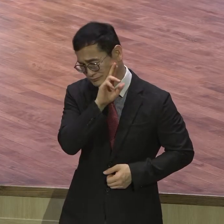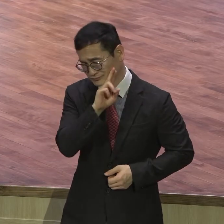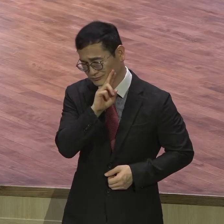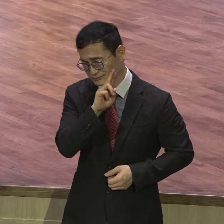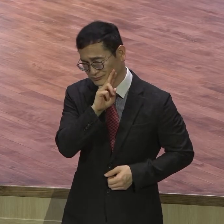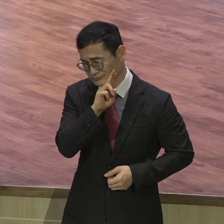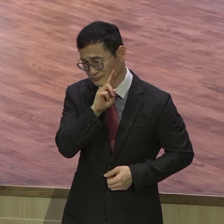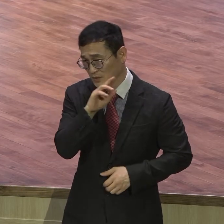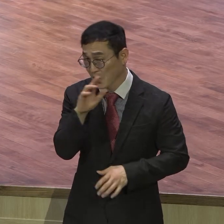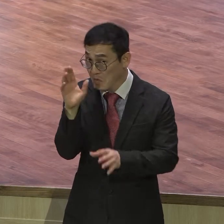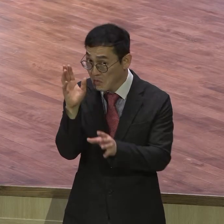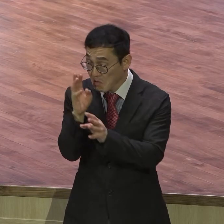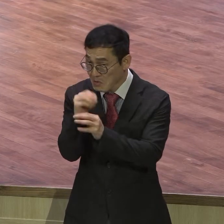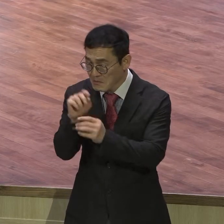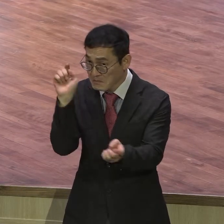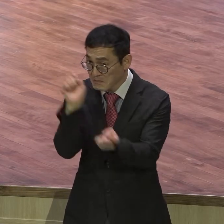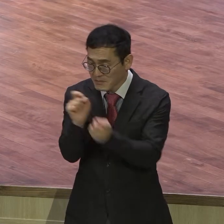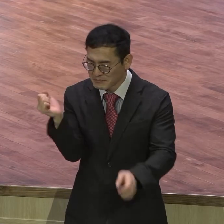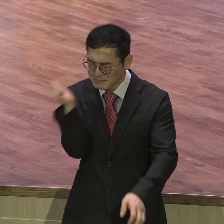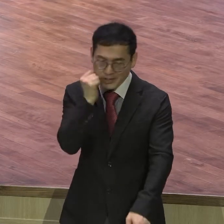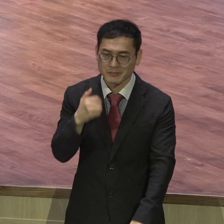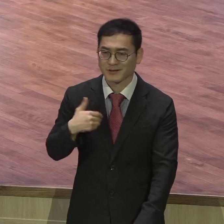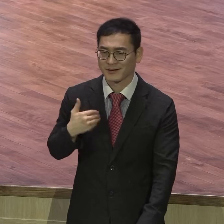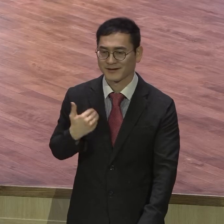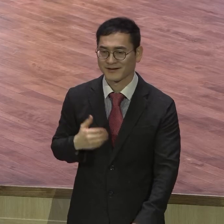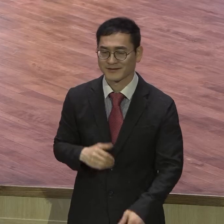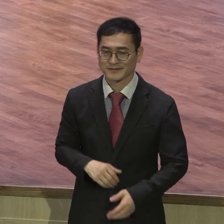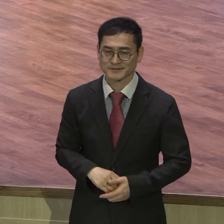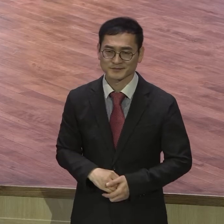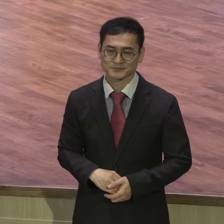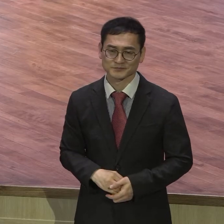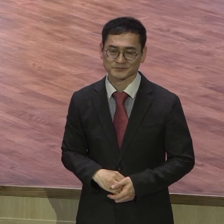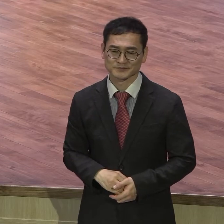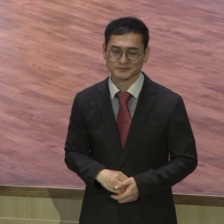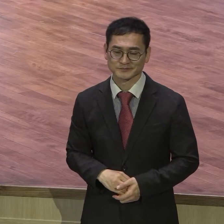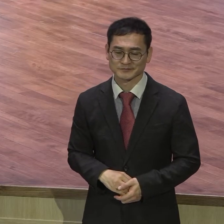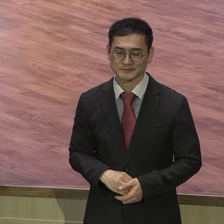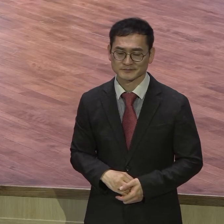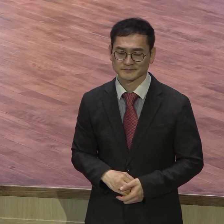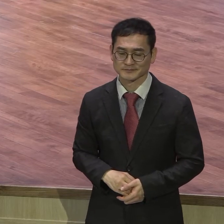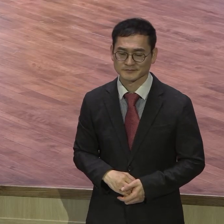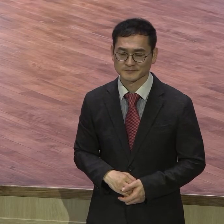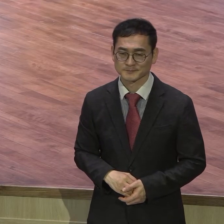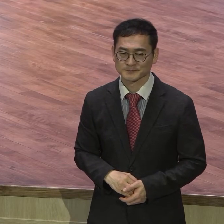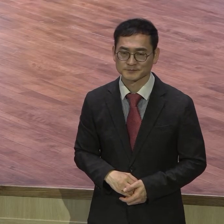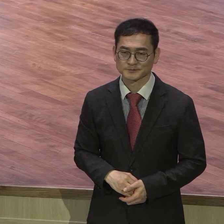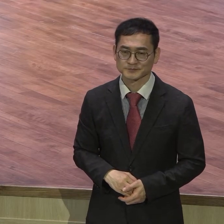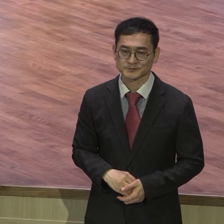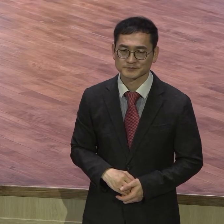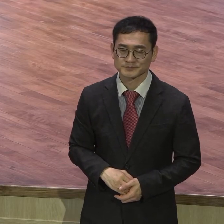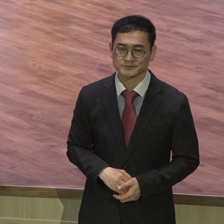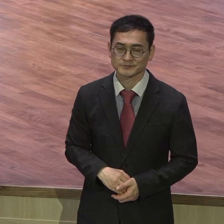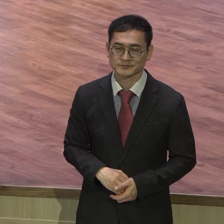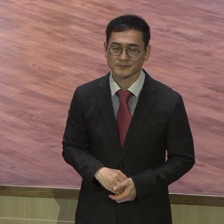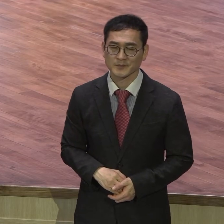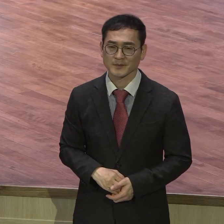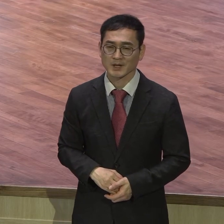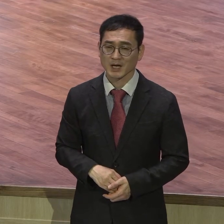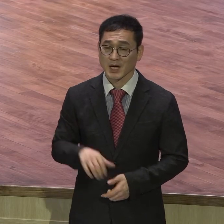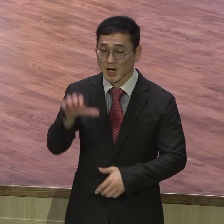훈련 받아야지 그래야지 무슨 교회가 훈련소냐 왜 훈련 받아야 되냐 은혜 못 받는 사람들이에요 그 사람은